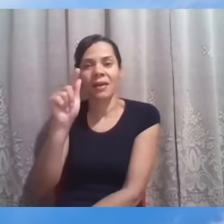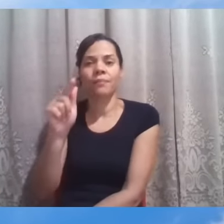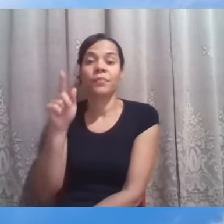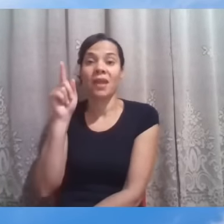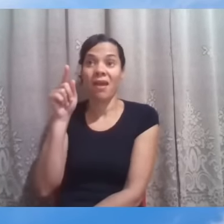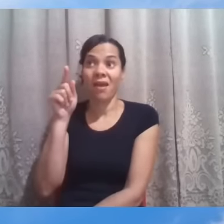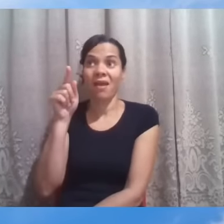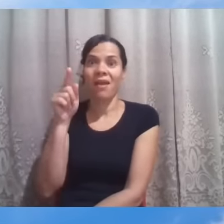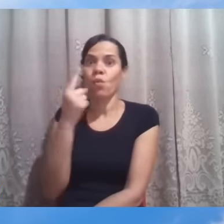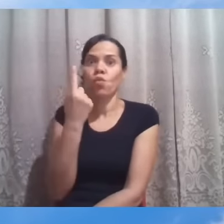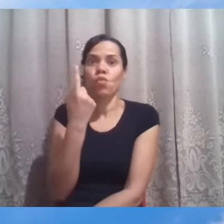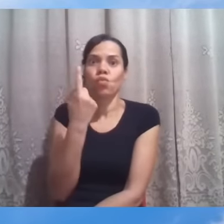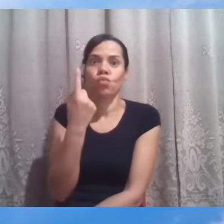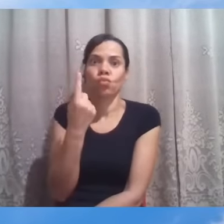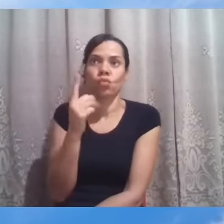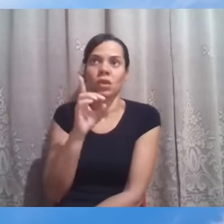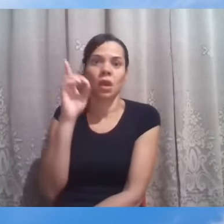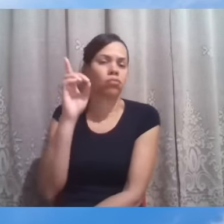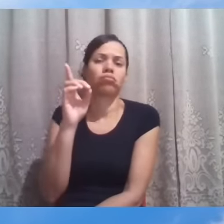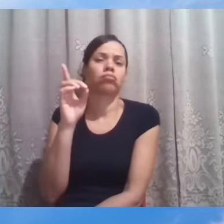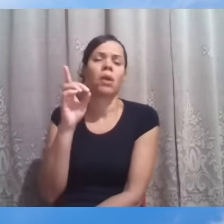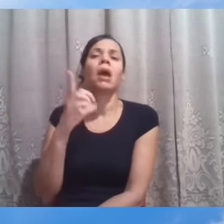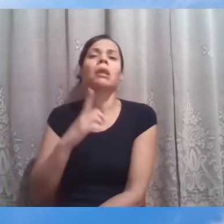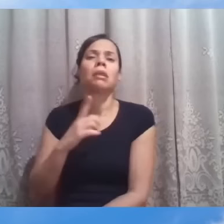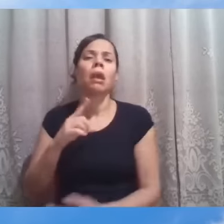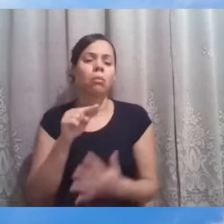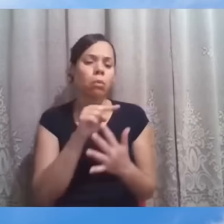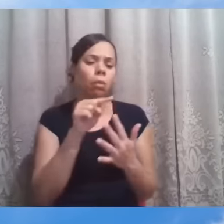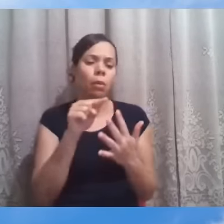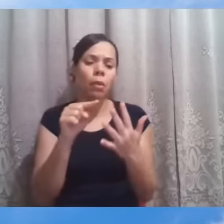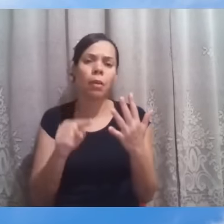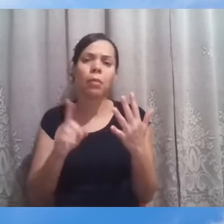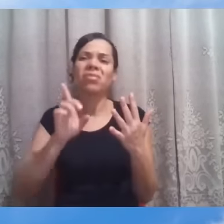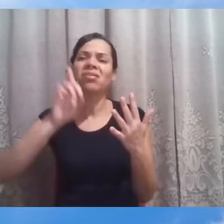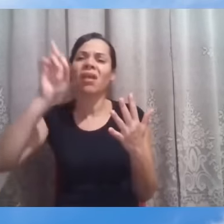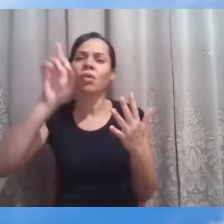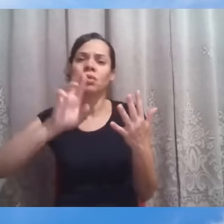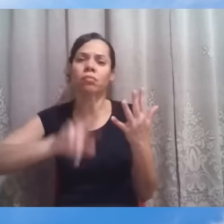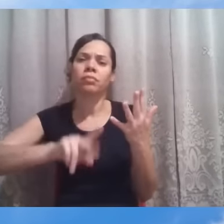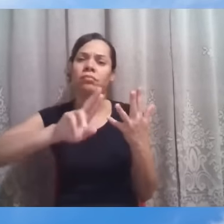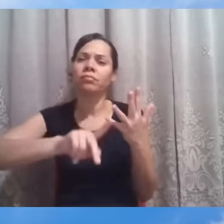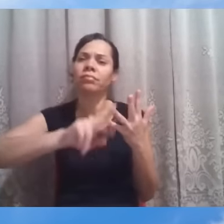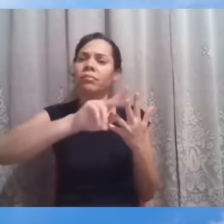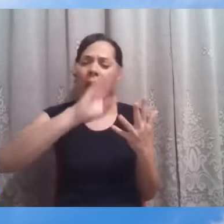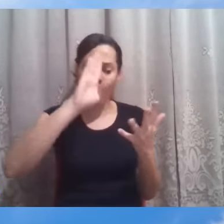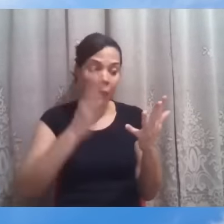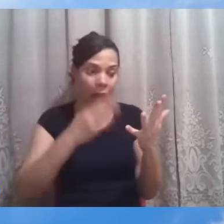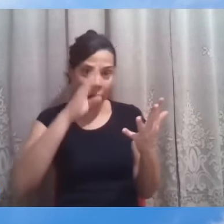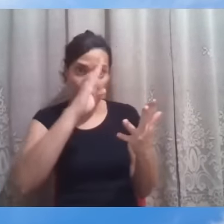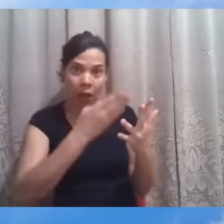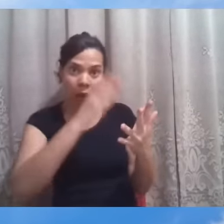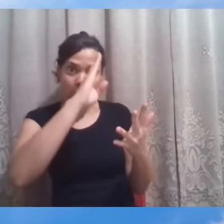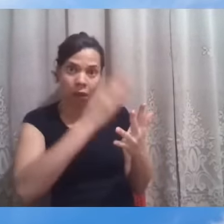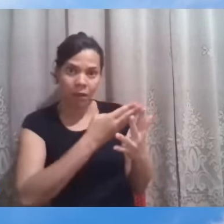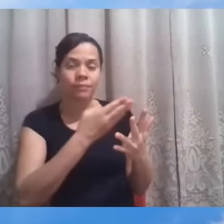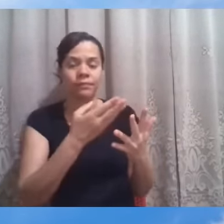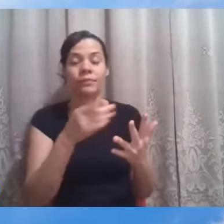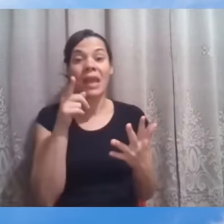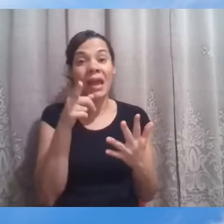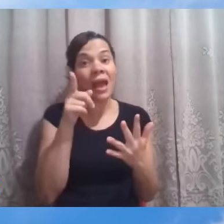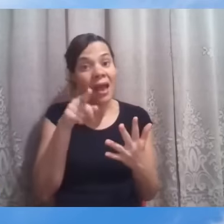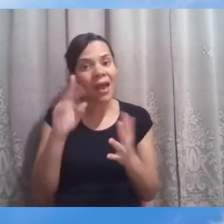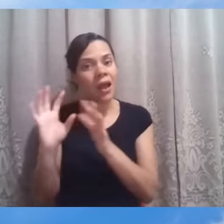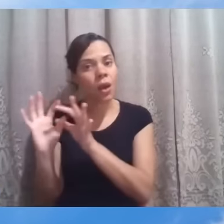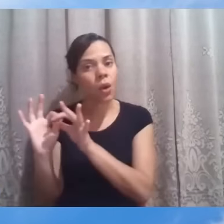adoravam outros deuses, Baal, Astarte e outros deuses, enfim. Então, esse é o contexto histórico,